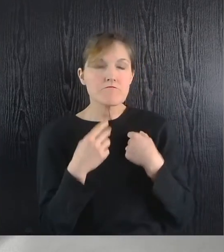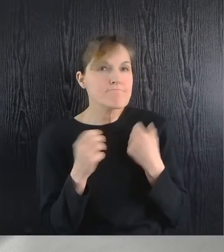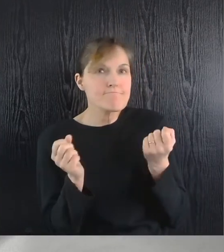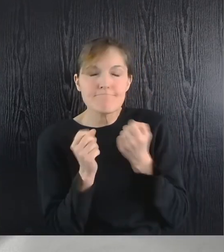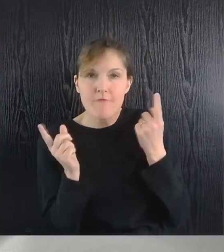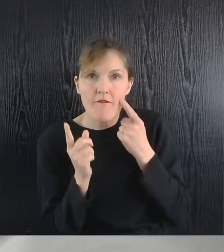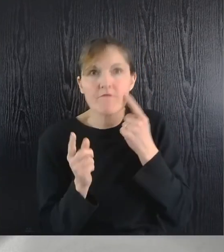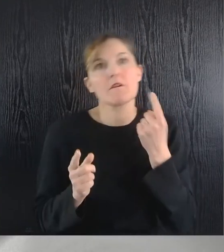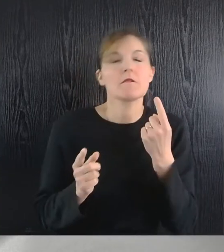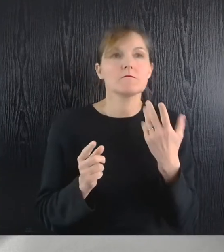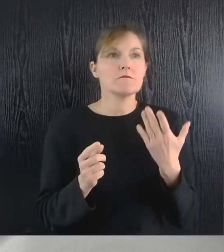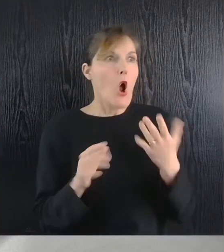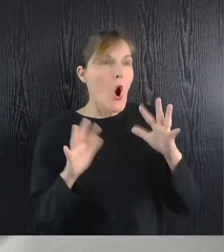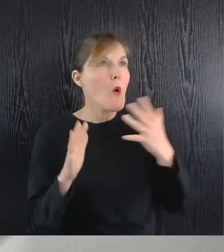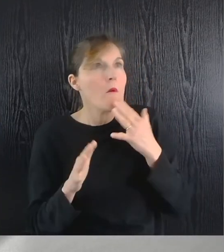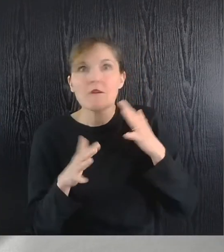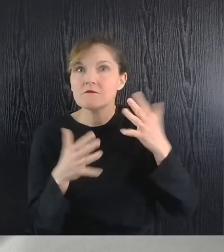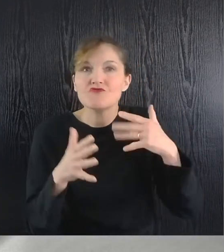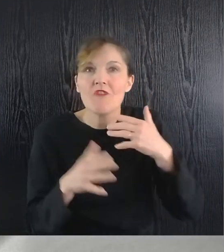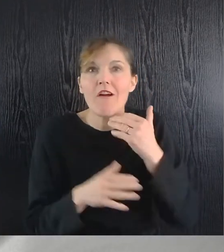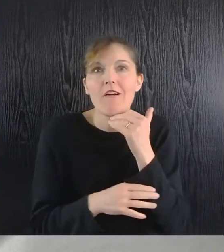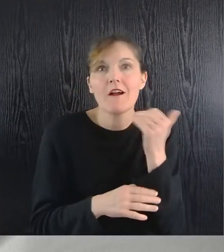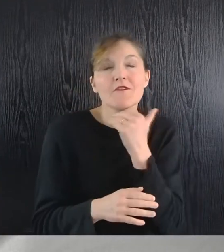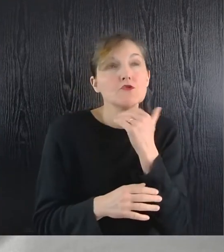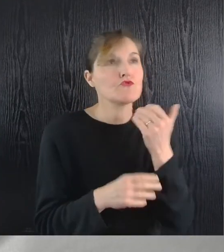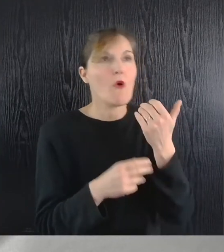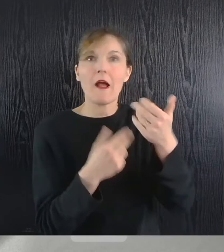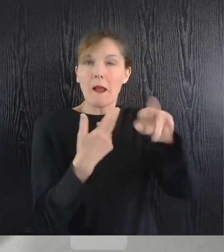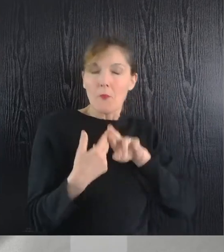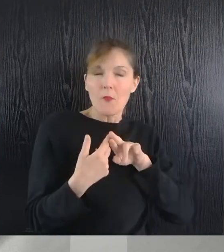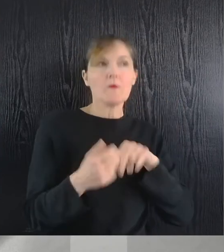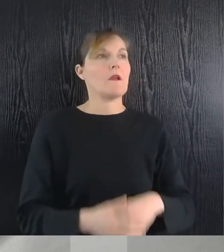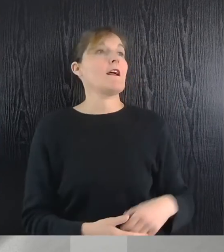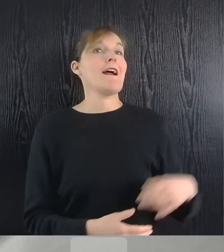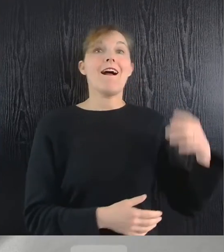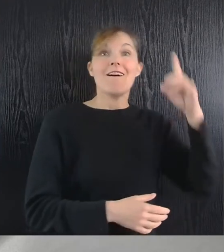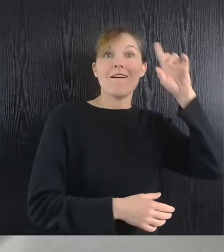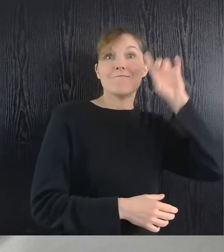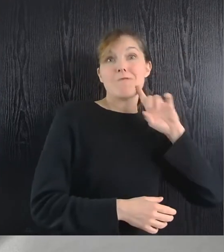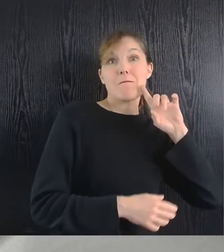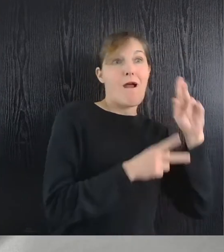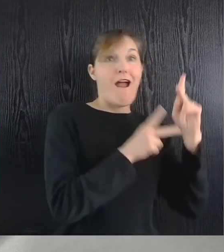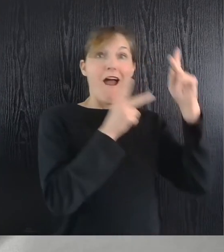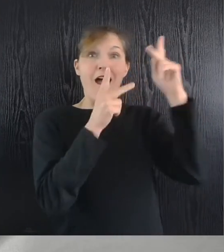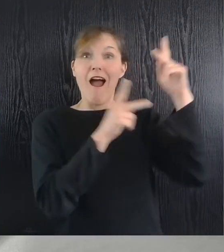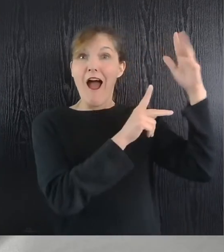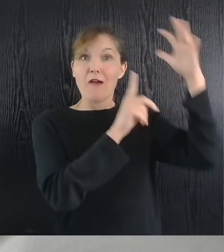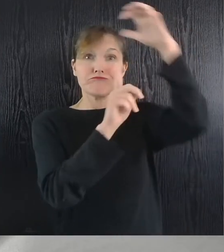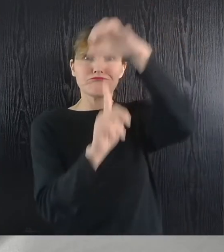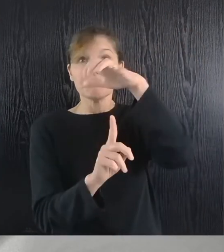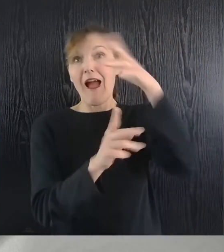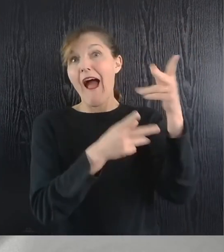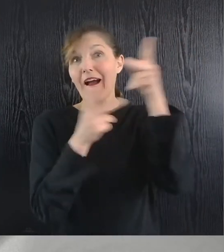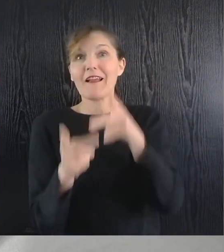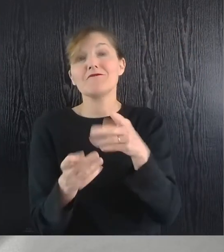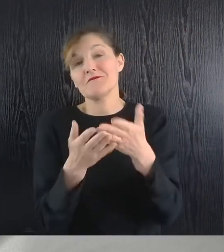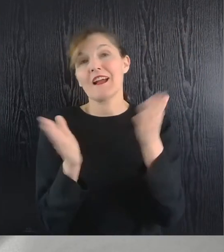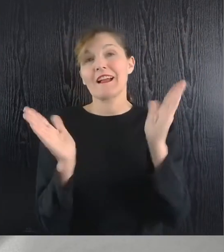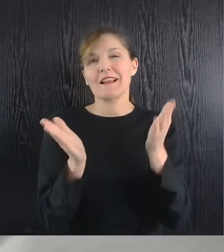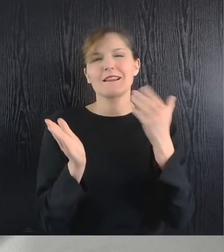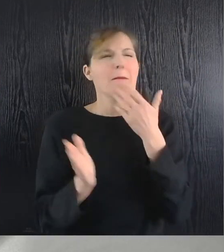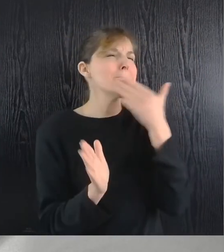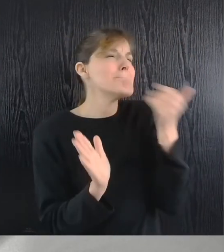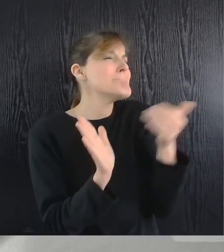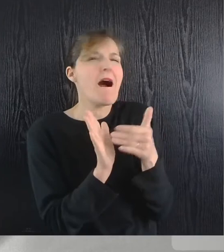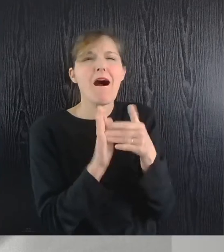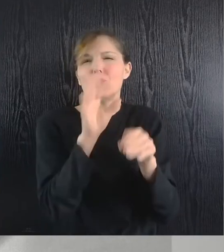de la réponse de la clinique. Quand la dame est arrivée à la clinique, elle a obtenu la meilleure chambre et les meilleurs soins. La